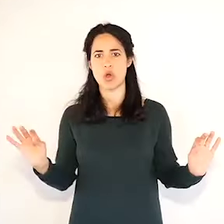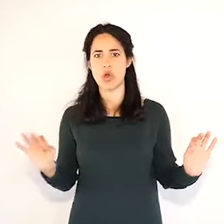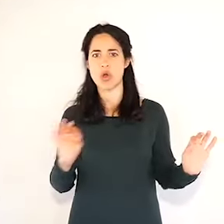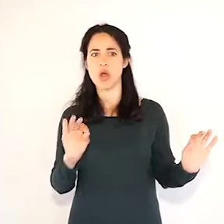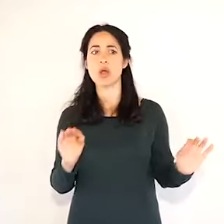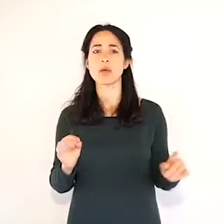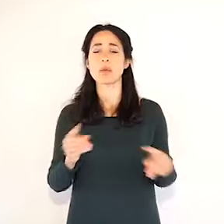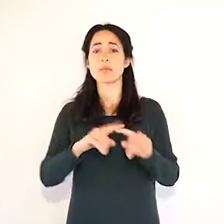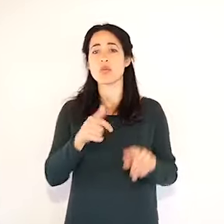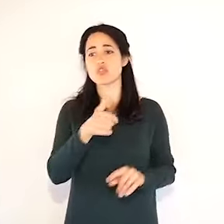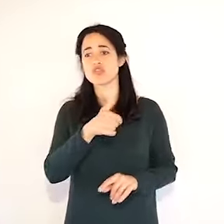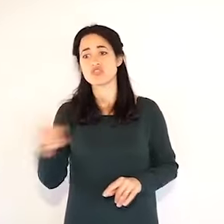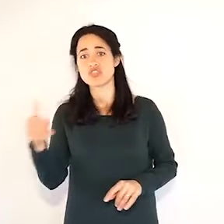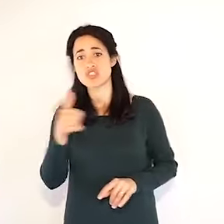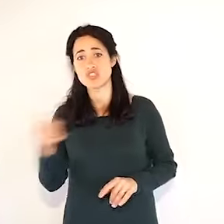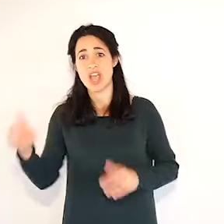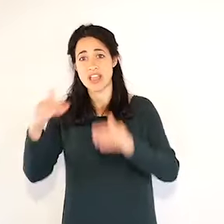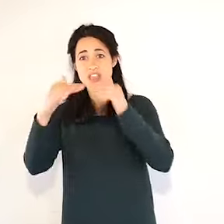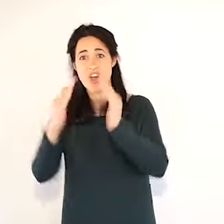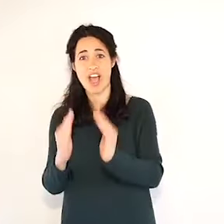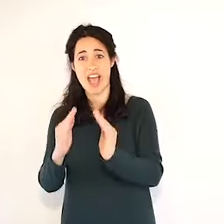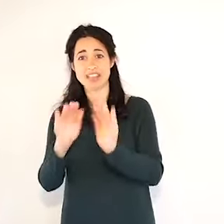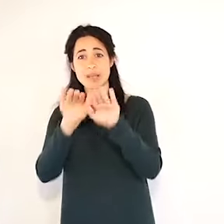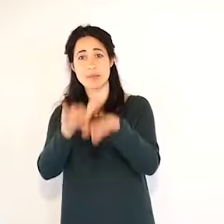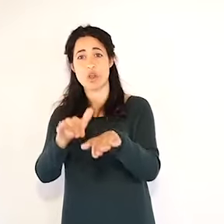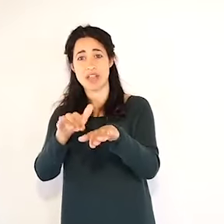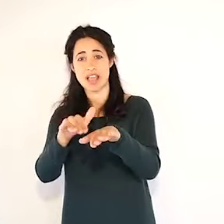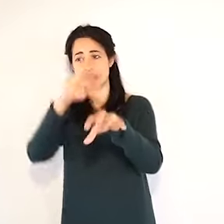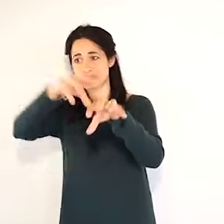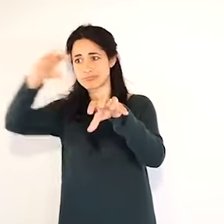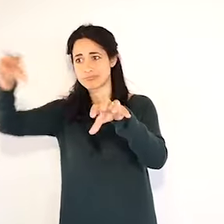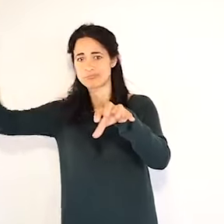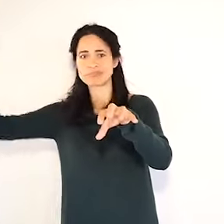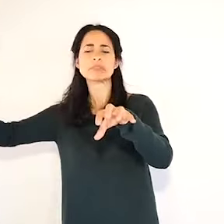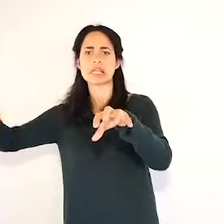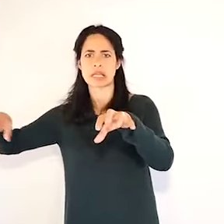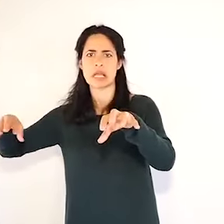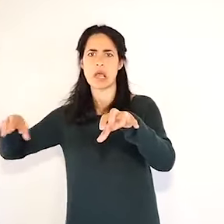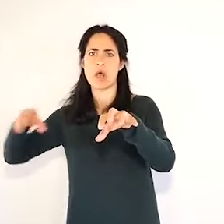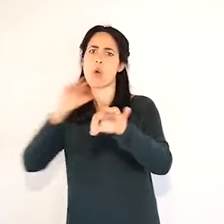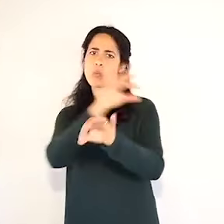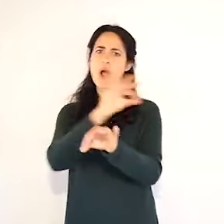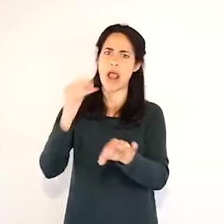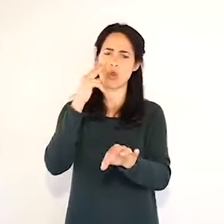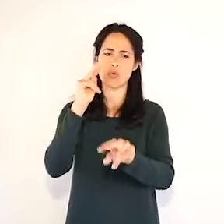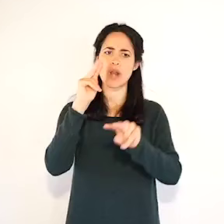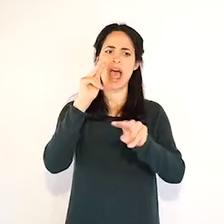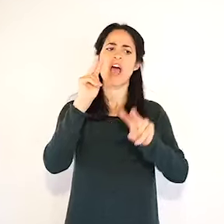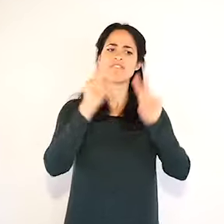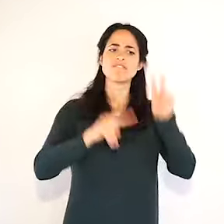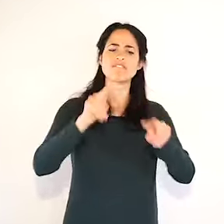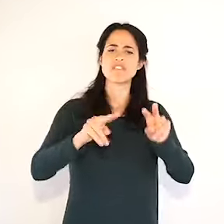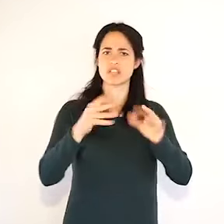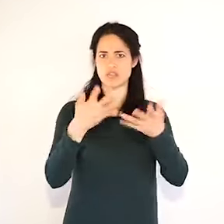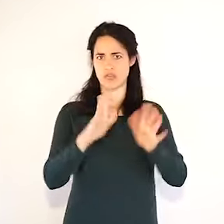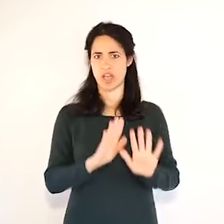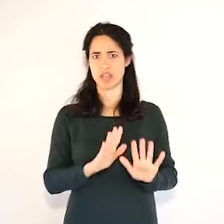ovviamente alcune sono già state visitate, in buona parte le altre sono in corso, lì si va,